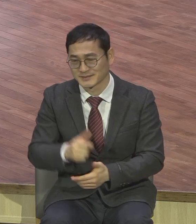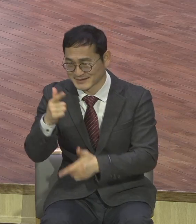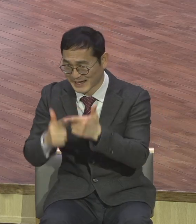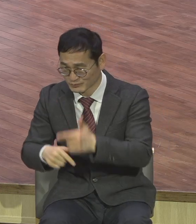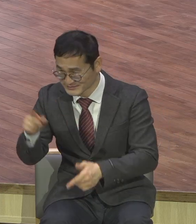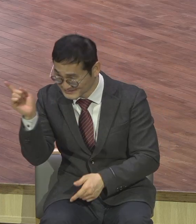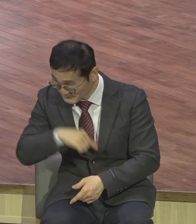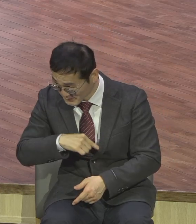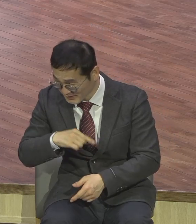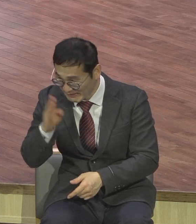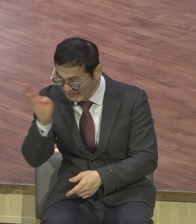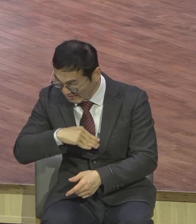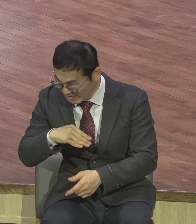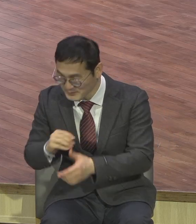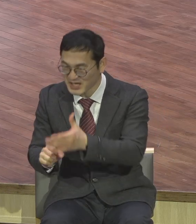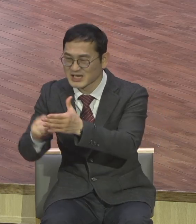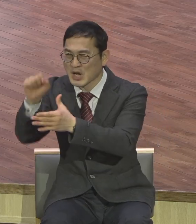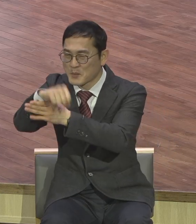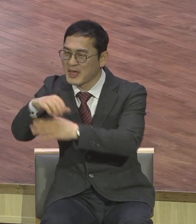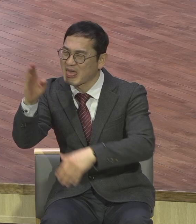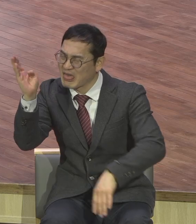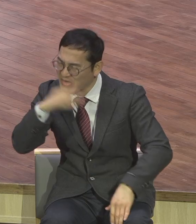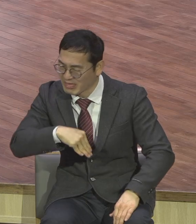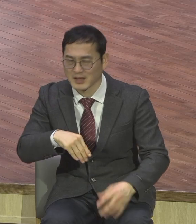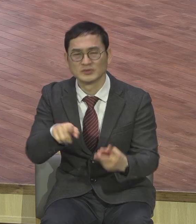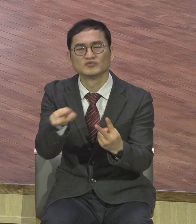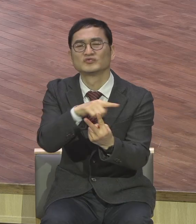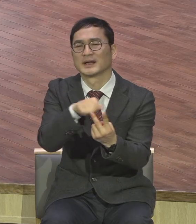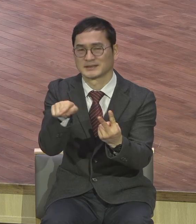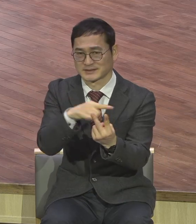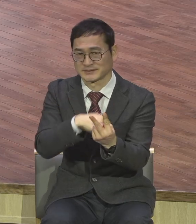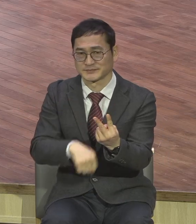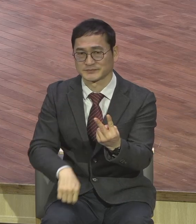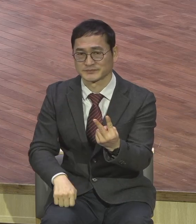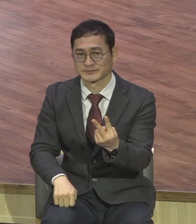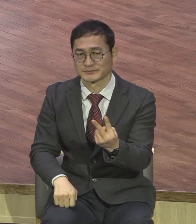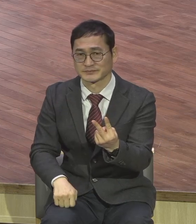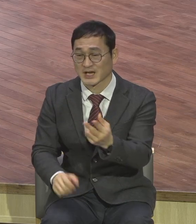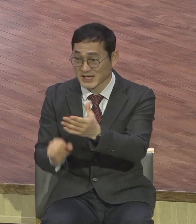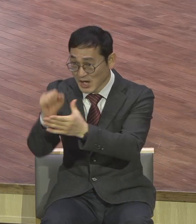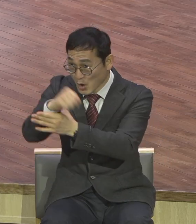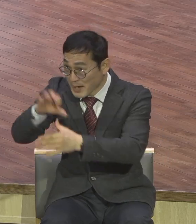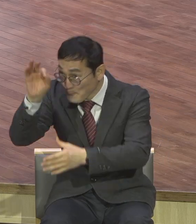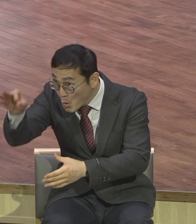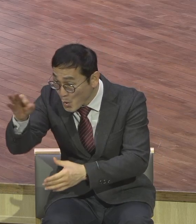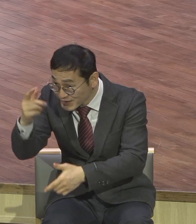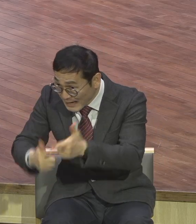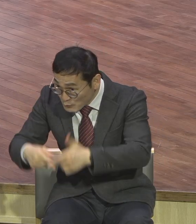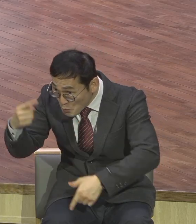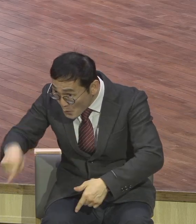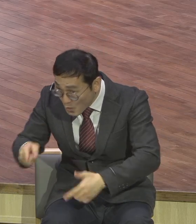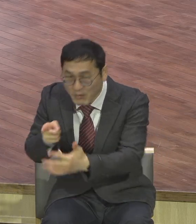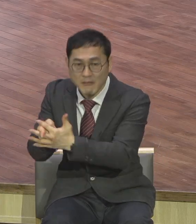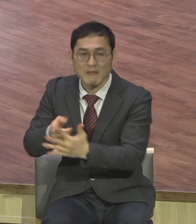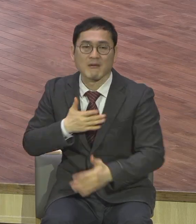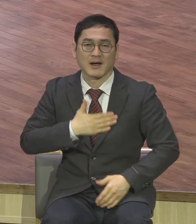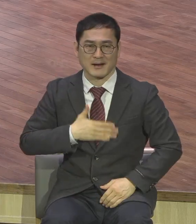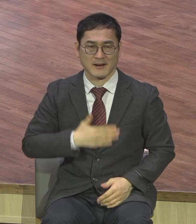열매도 좋지 않다 하든지 하라 그 열매로 나무를 아느니라 독사의 자식들아 너희는 악하니